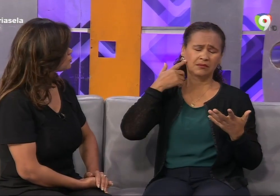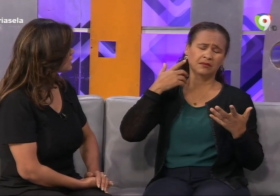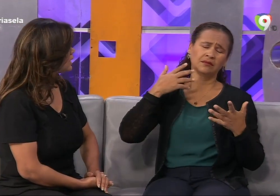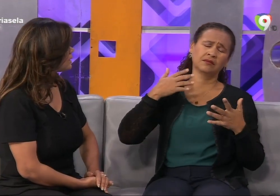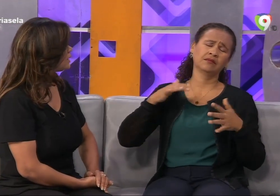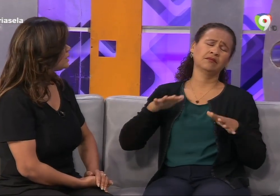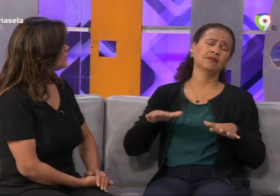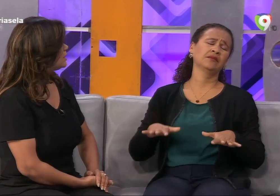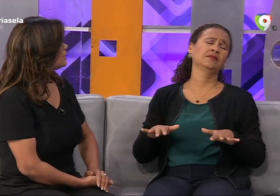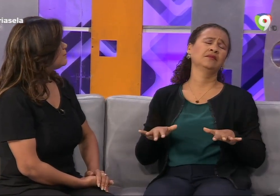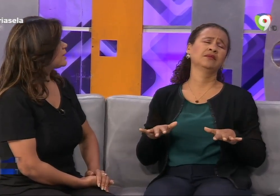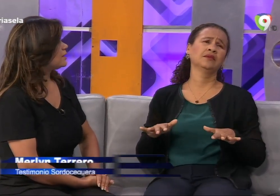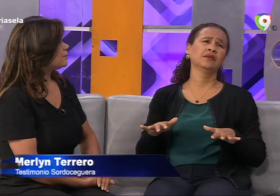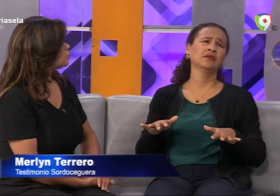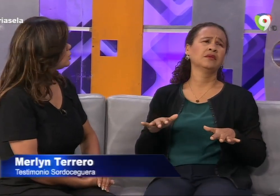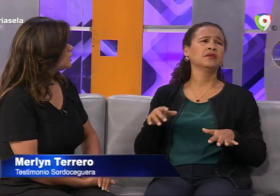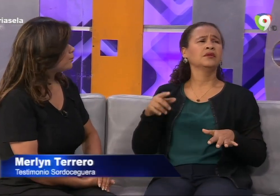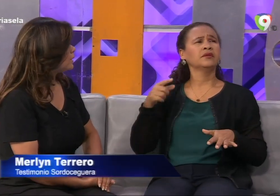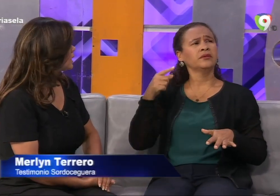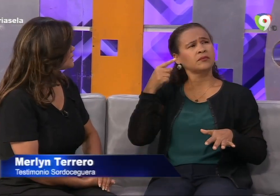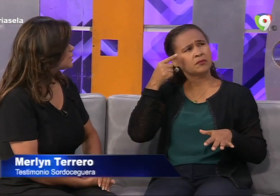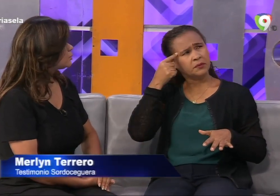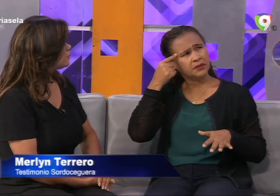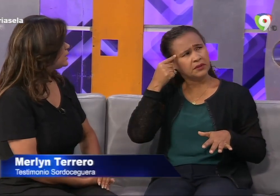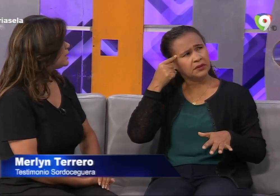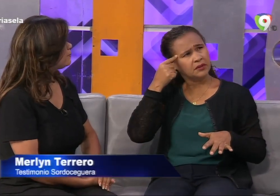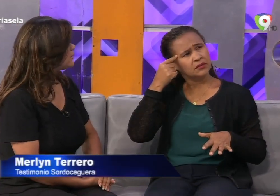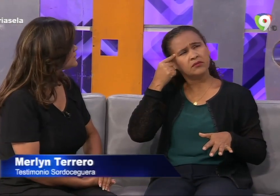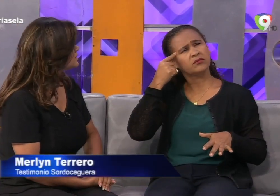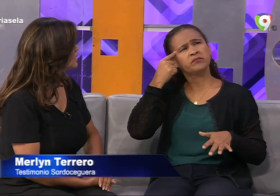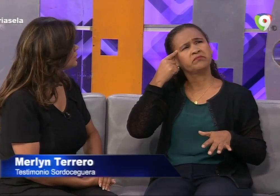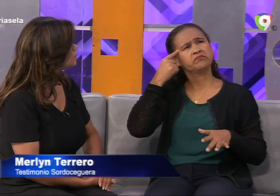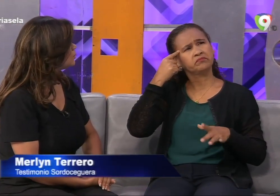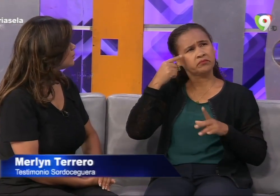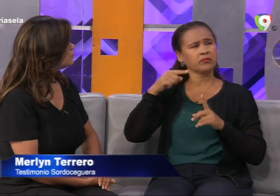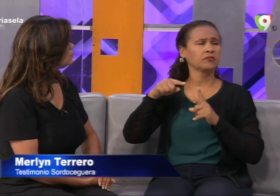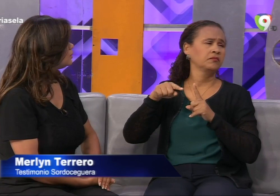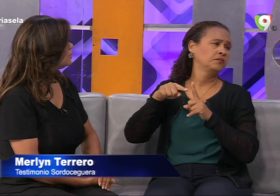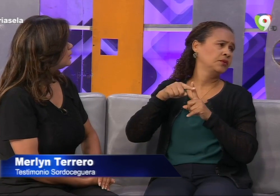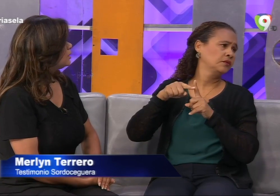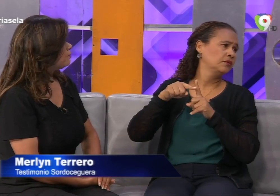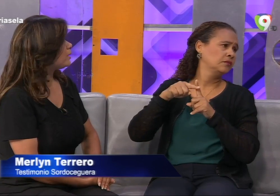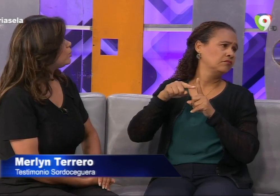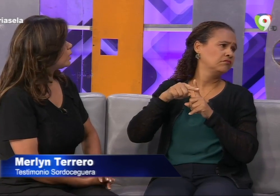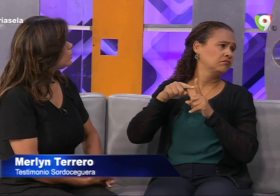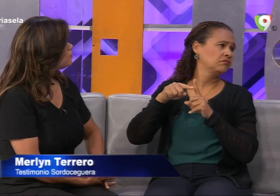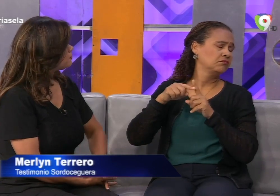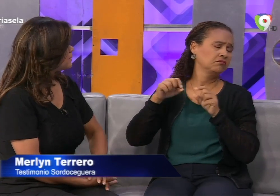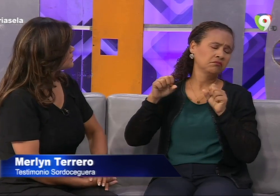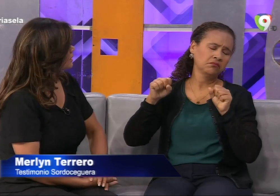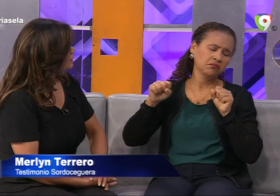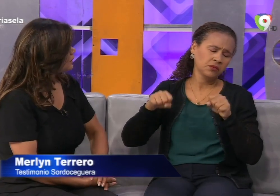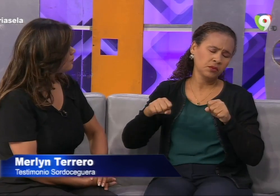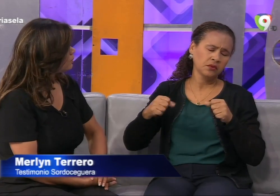frustrada. Me quedaba todo el tiempo en la casa dormida, pensando. Pero luego, pero pensé que,